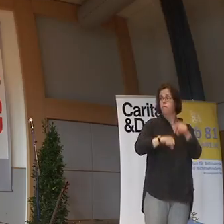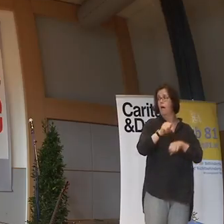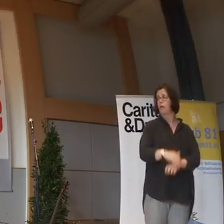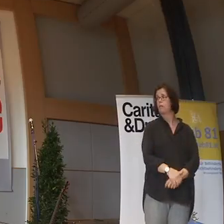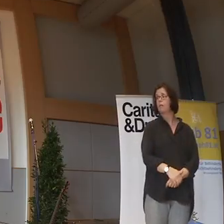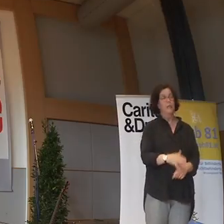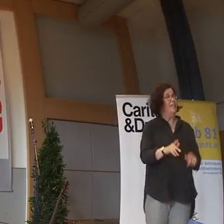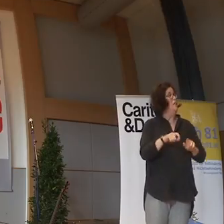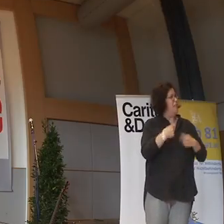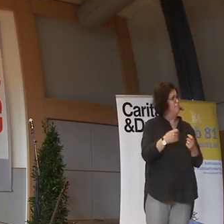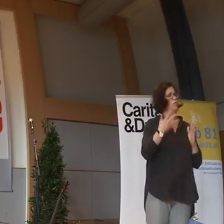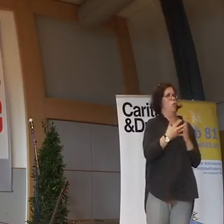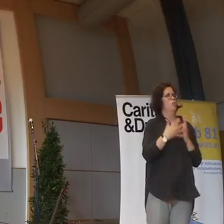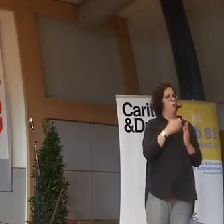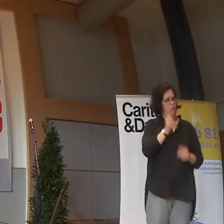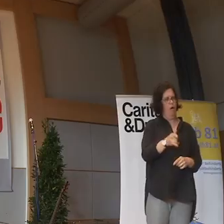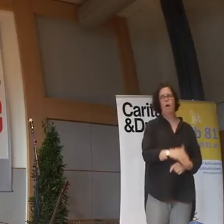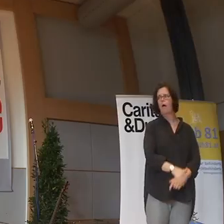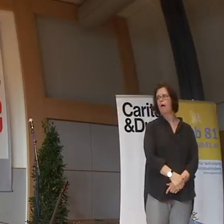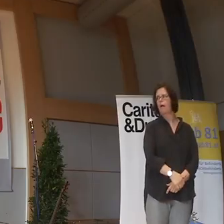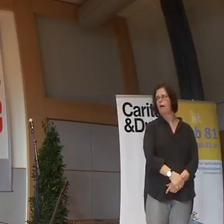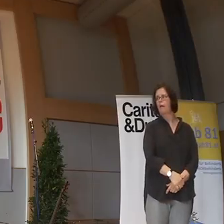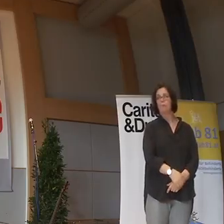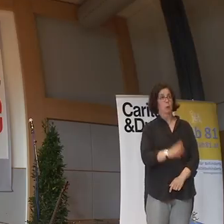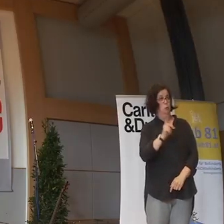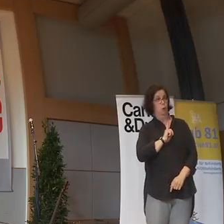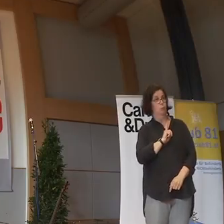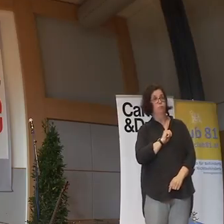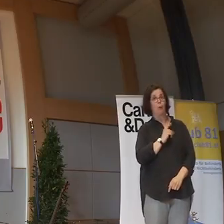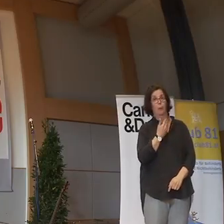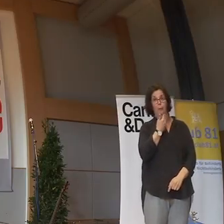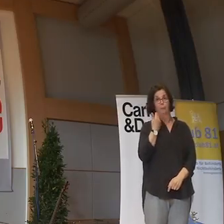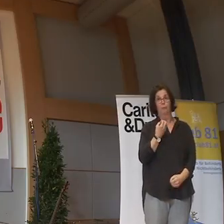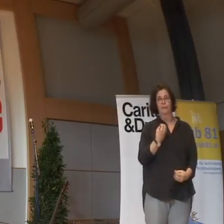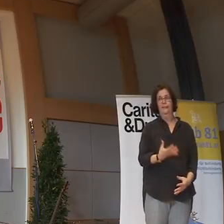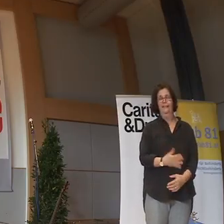Also es gibt die Kontrollen. Aber mir ist das noch nie passiert.